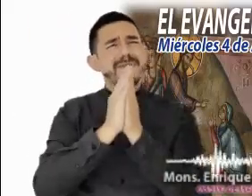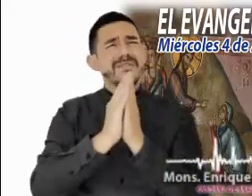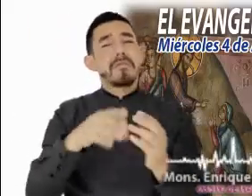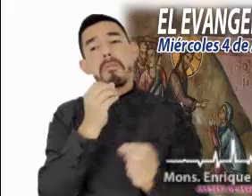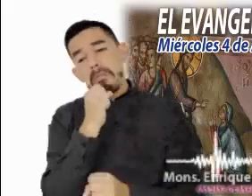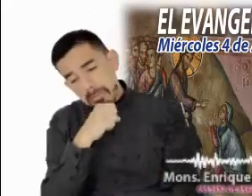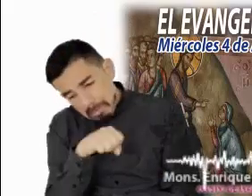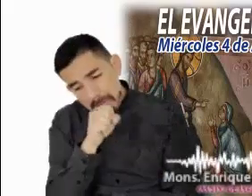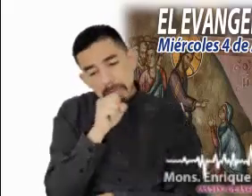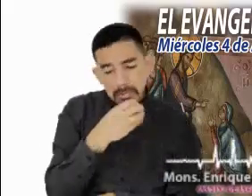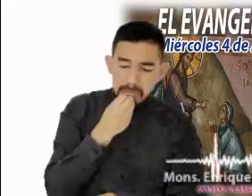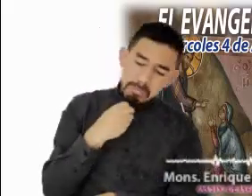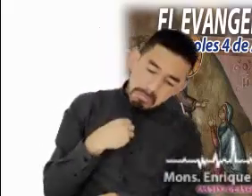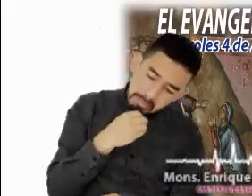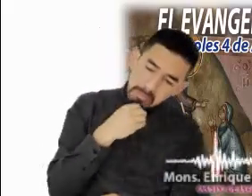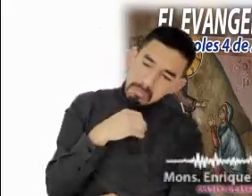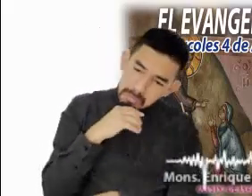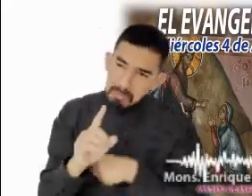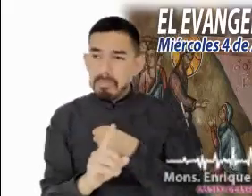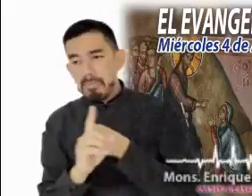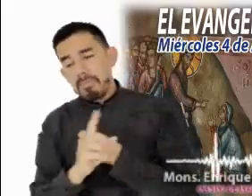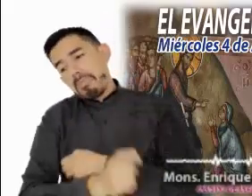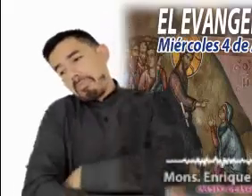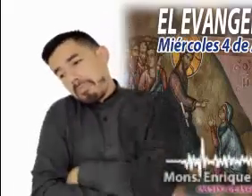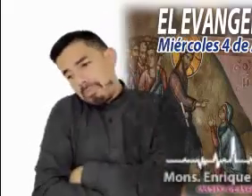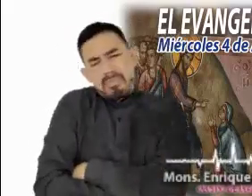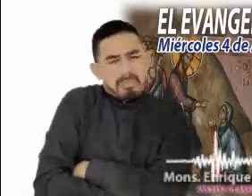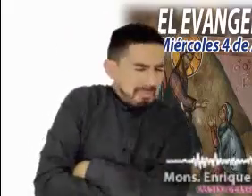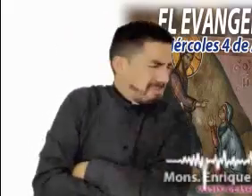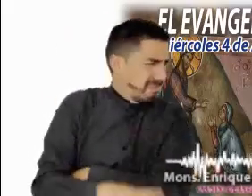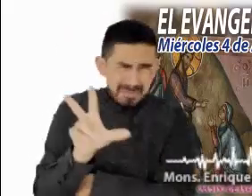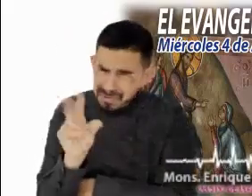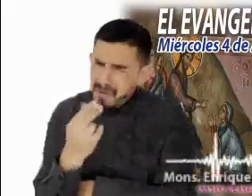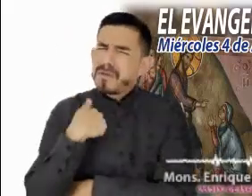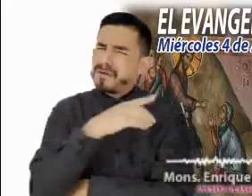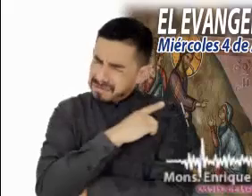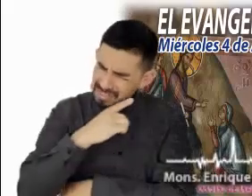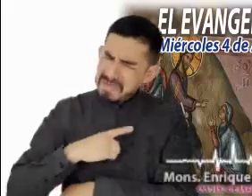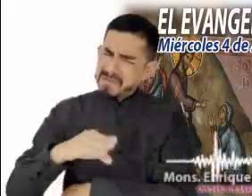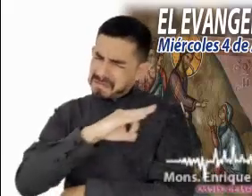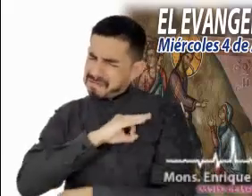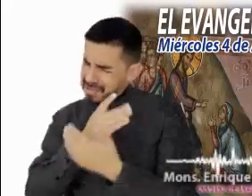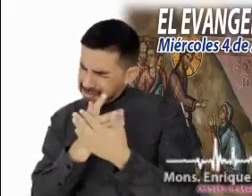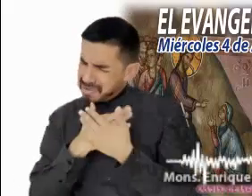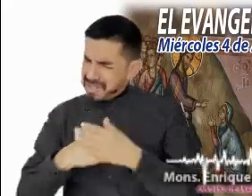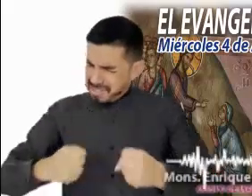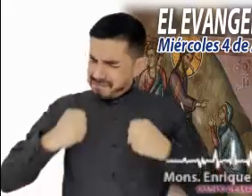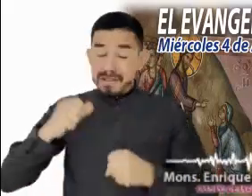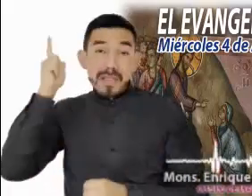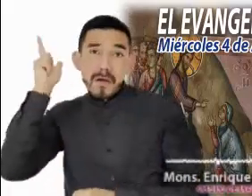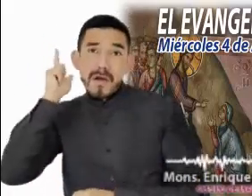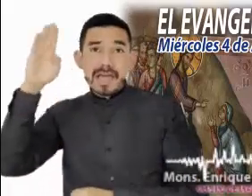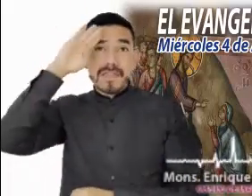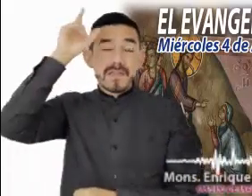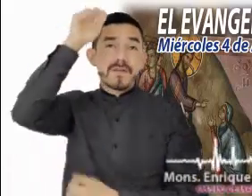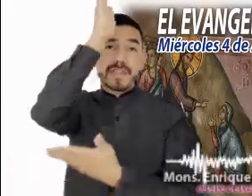quejándonos de todos nuestros problemas con los brazos cruzados y con la fe y la esperanza tibias.